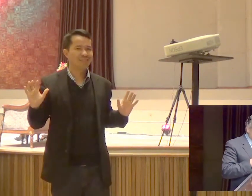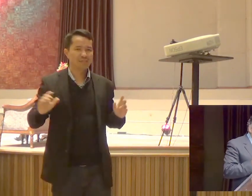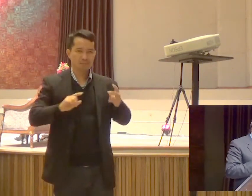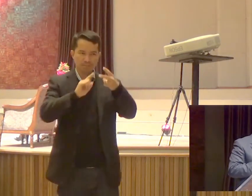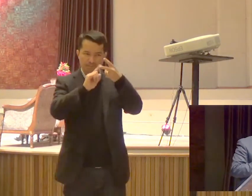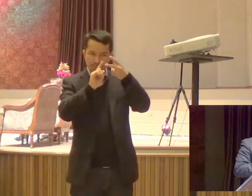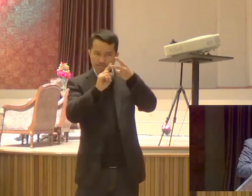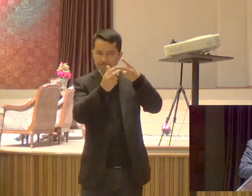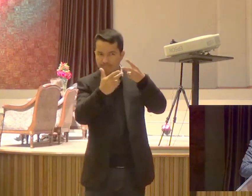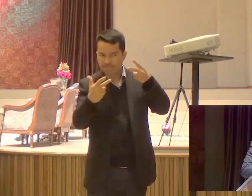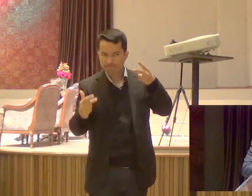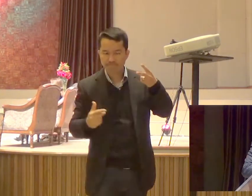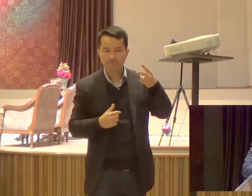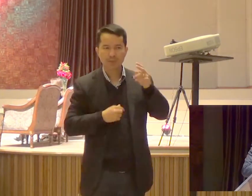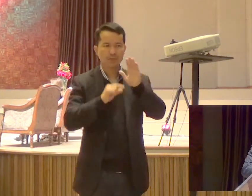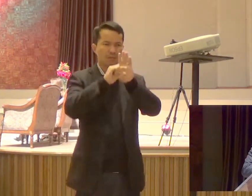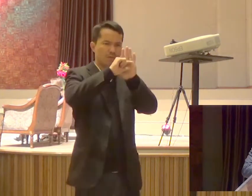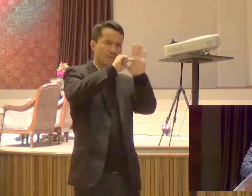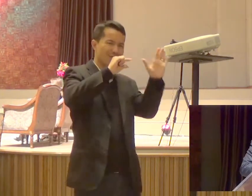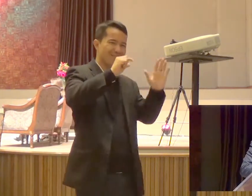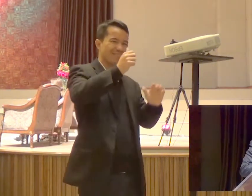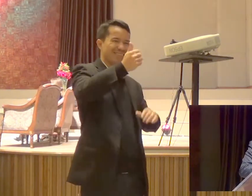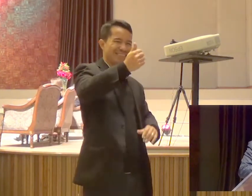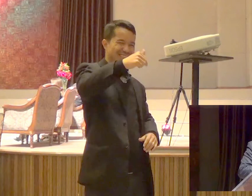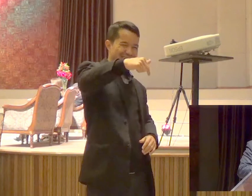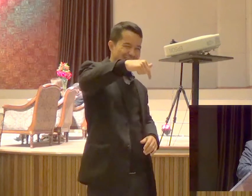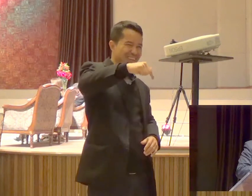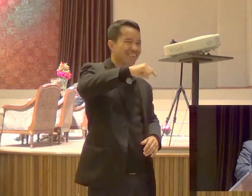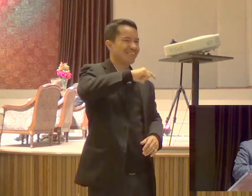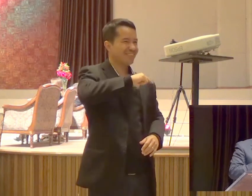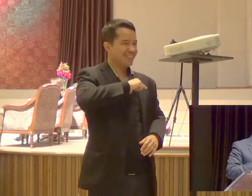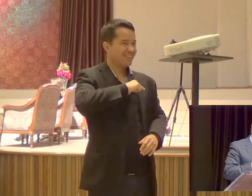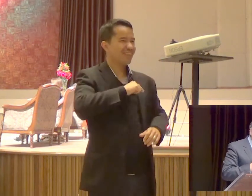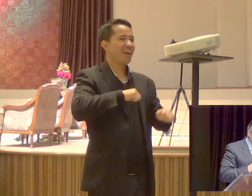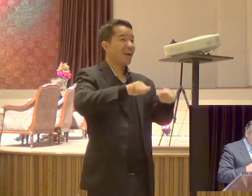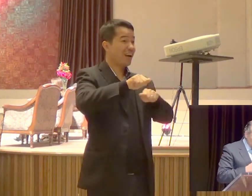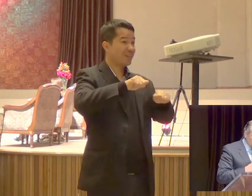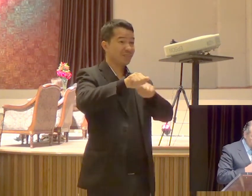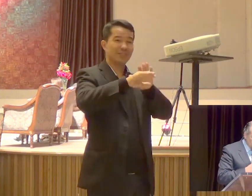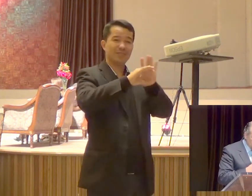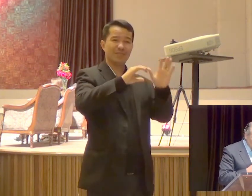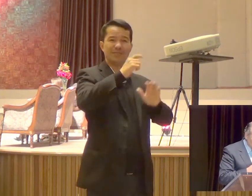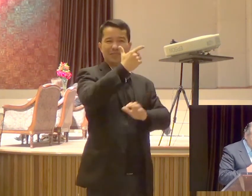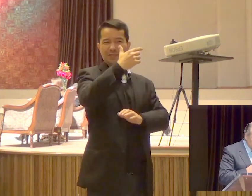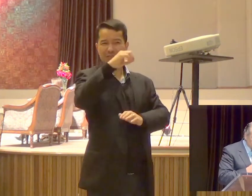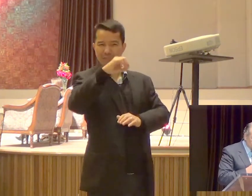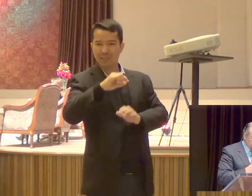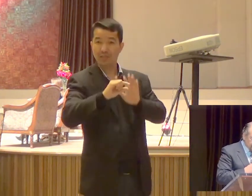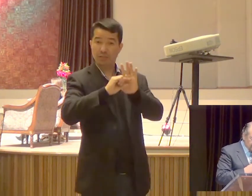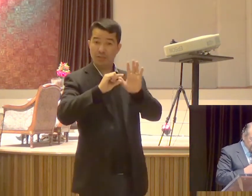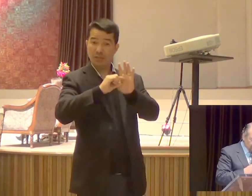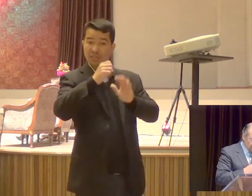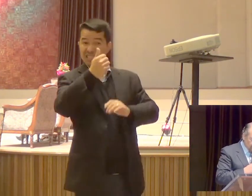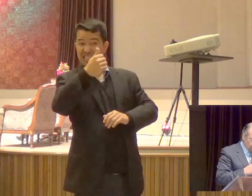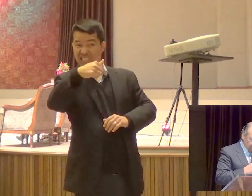Versículo 17 Logo no começo Então daquele texto Que eu apresentei Aos irmãos Diz assim Nós vamos ler Do 17 ao 21